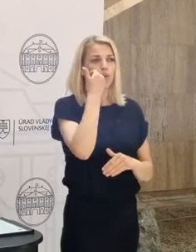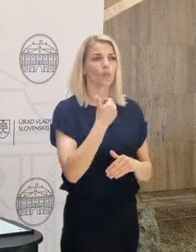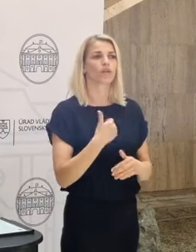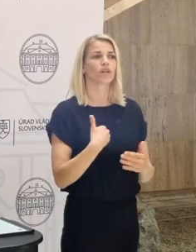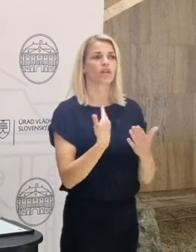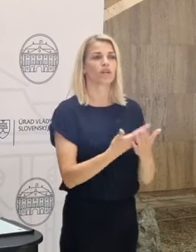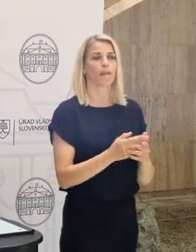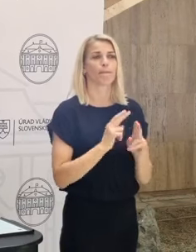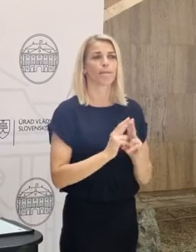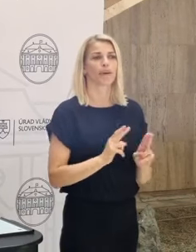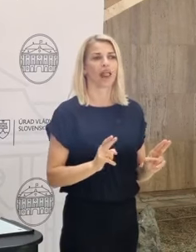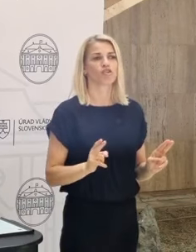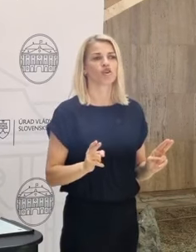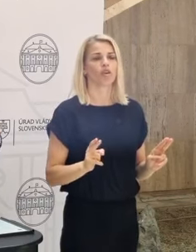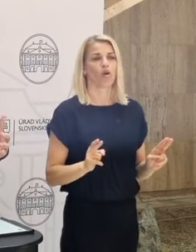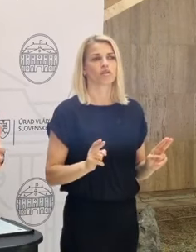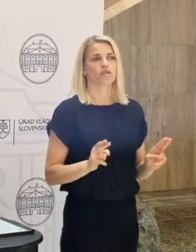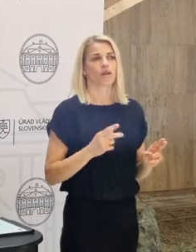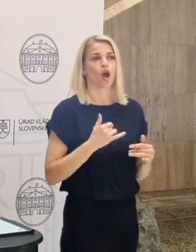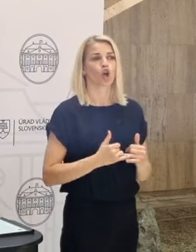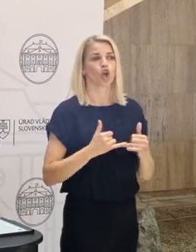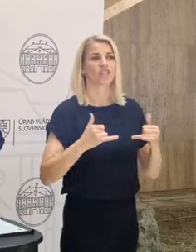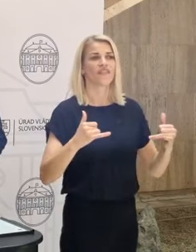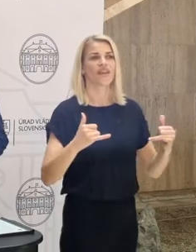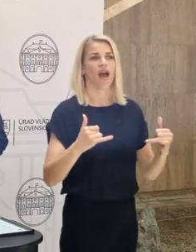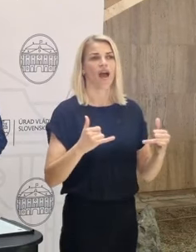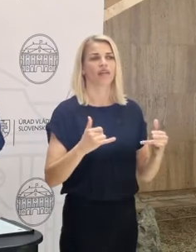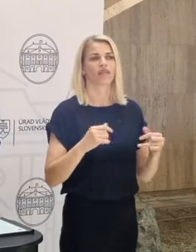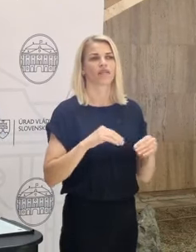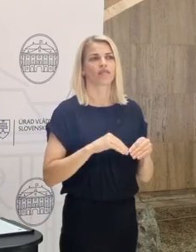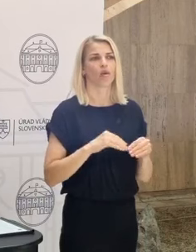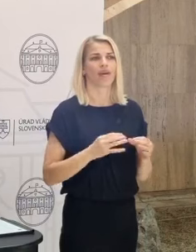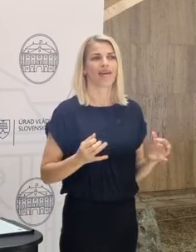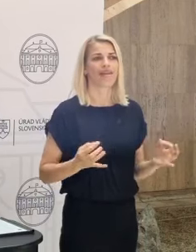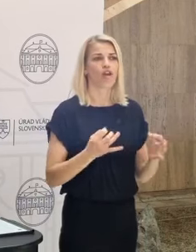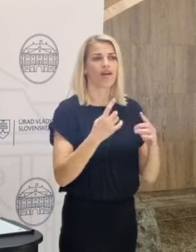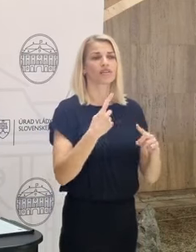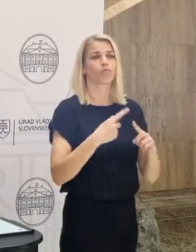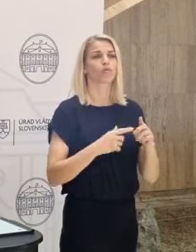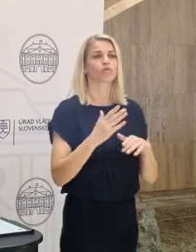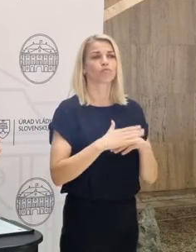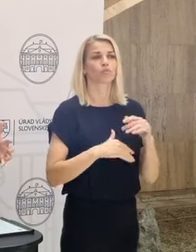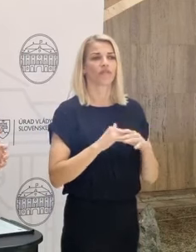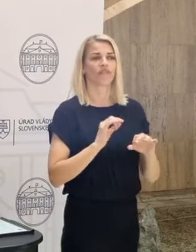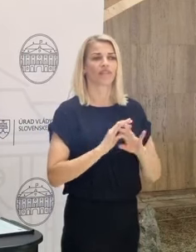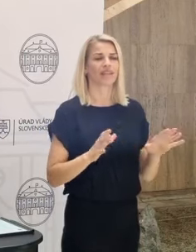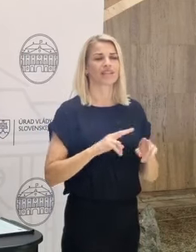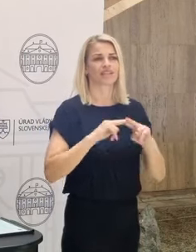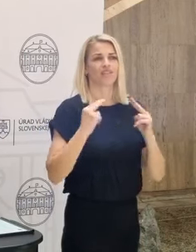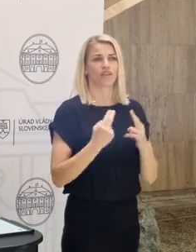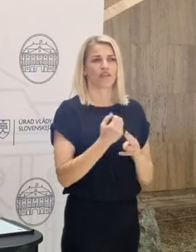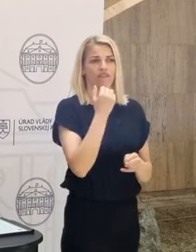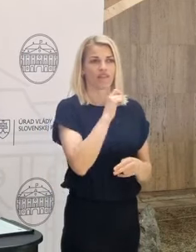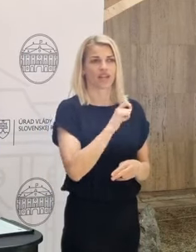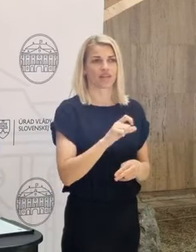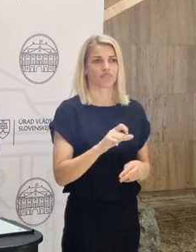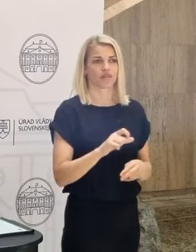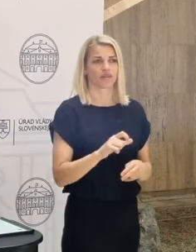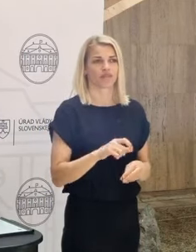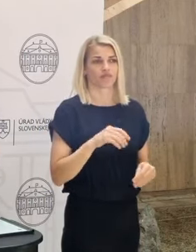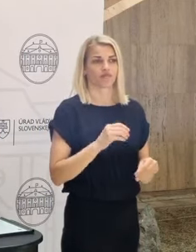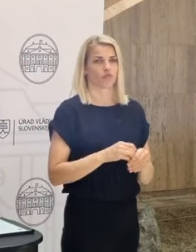príležitosť rozvíjať inovácie a budovať svetové úspešné firmy, ako sme toho boli svetkami za posledných